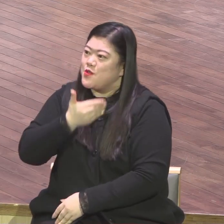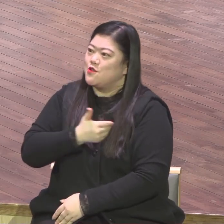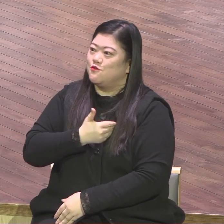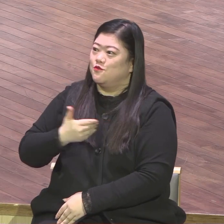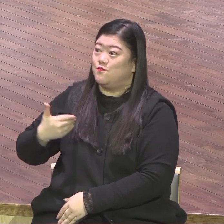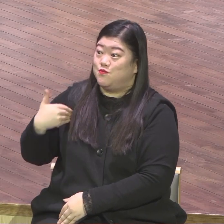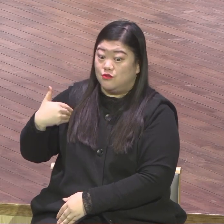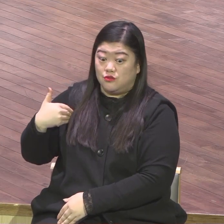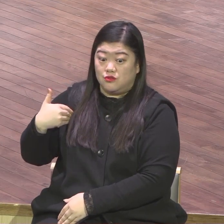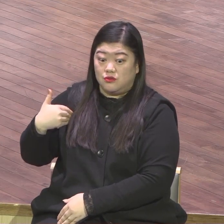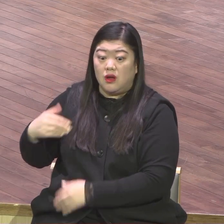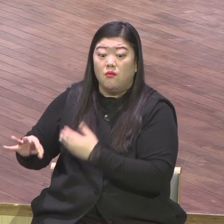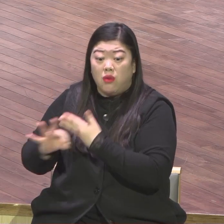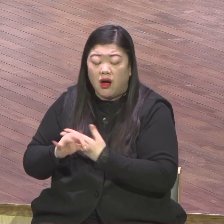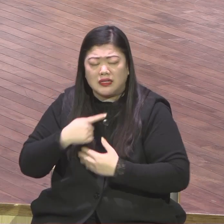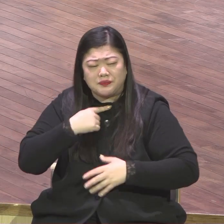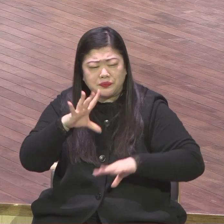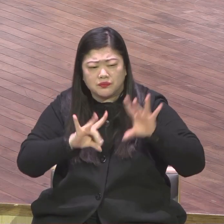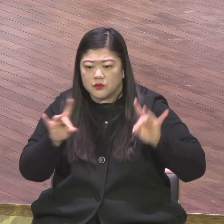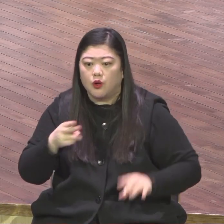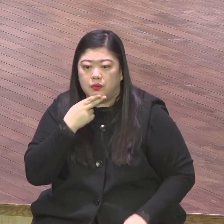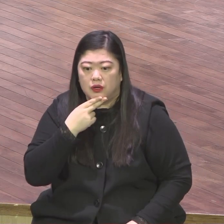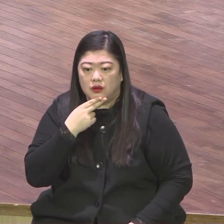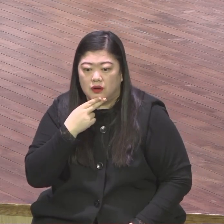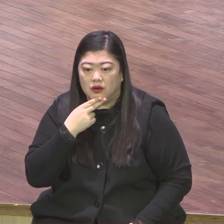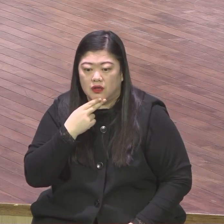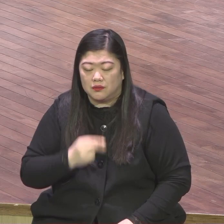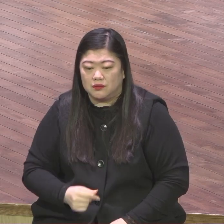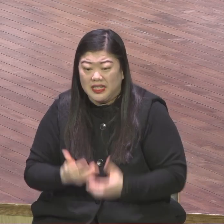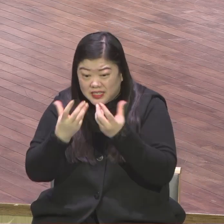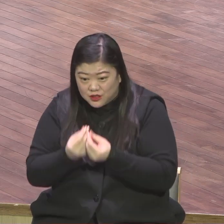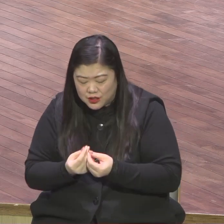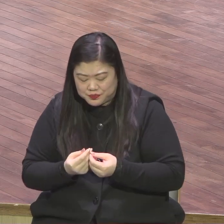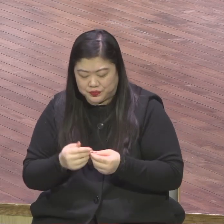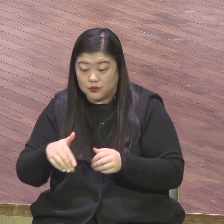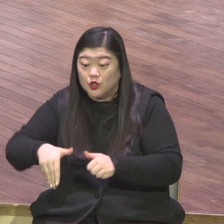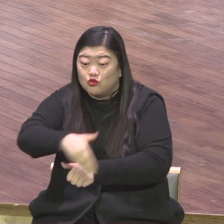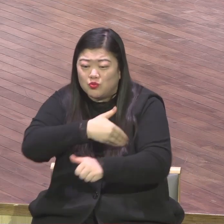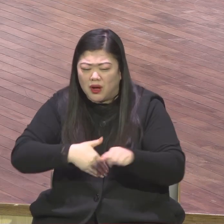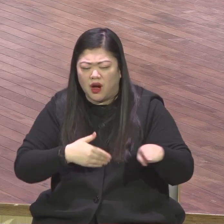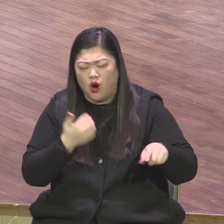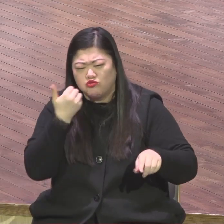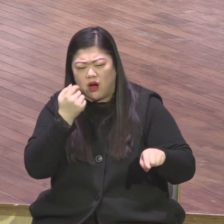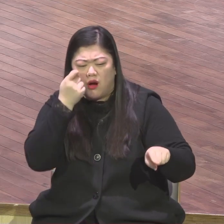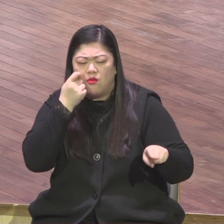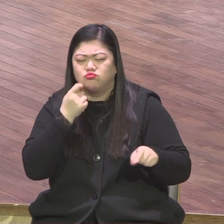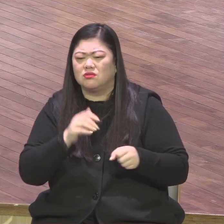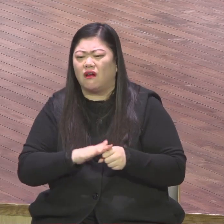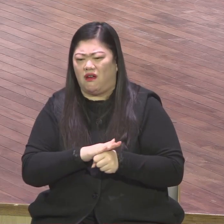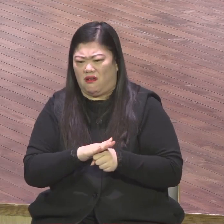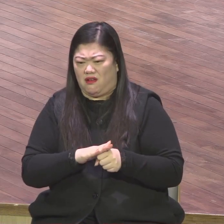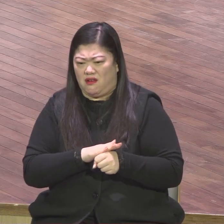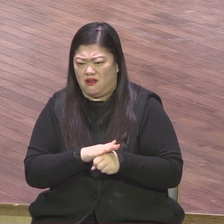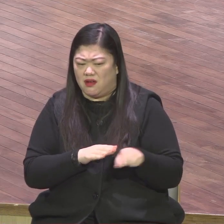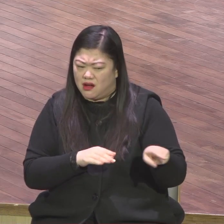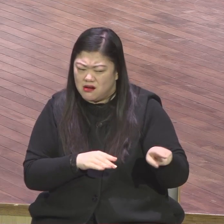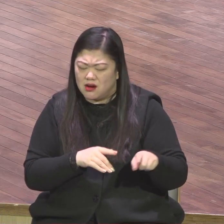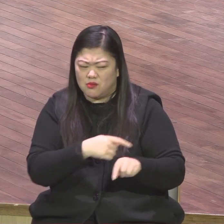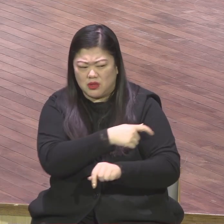상대를 불쌍히 느끼는 불쌍한 사람이 보이거든 하나님 저 사람 저 집사님 저 권사님 저 장론이